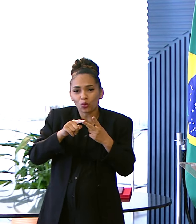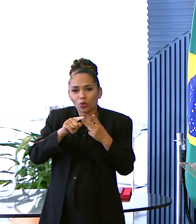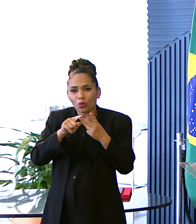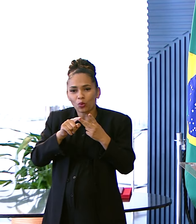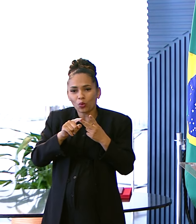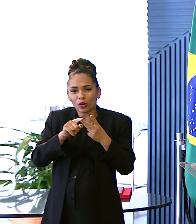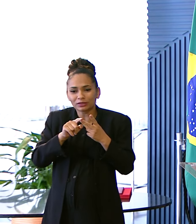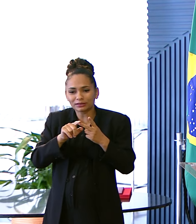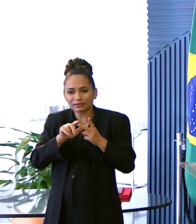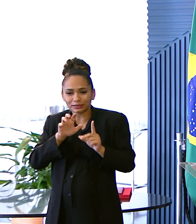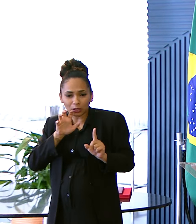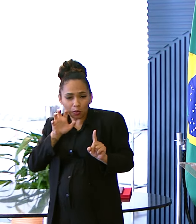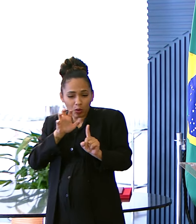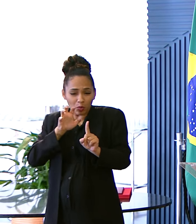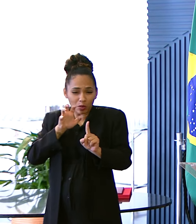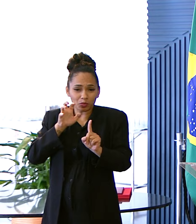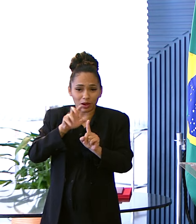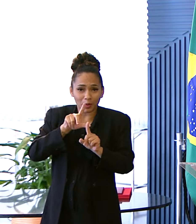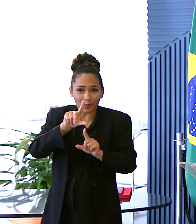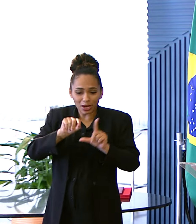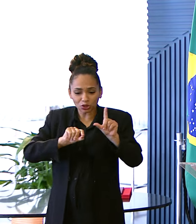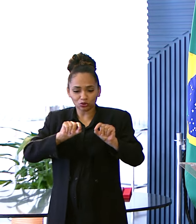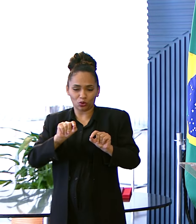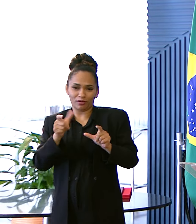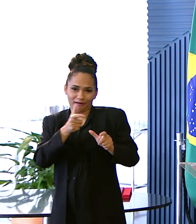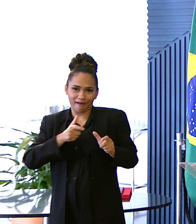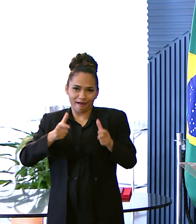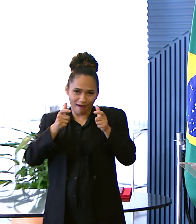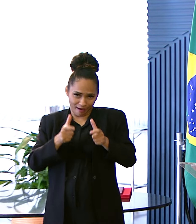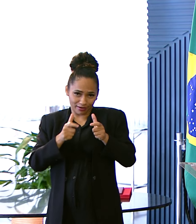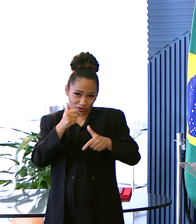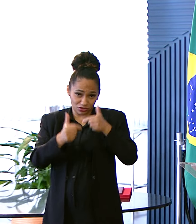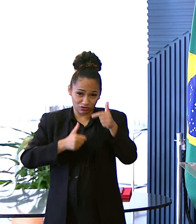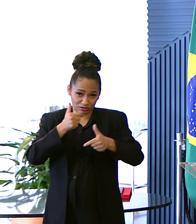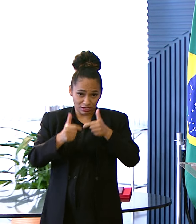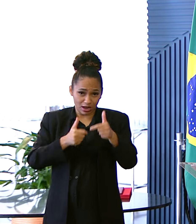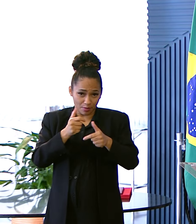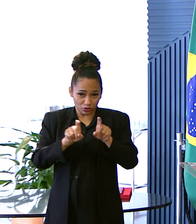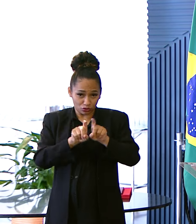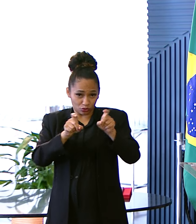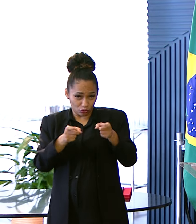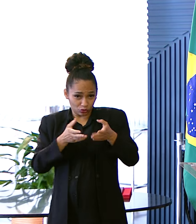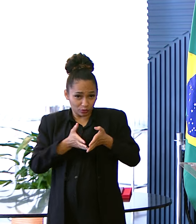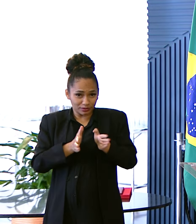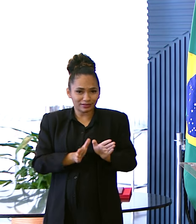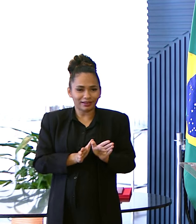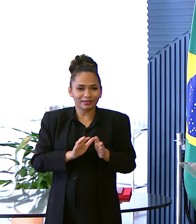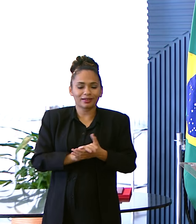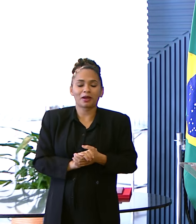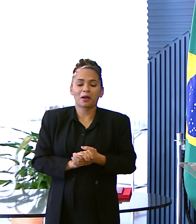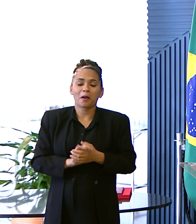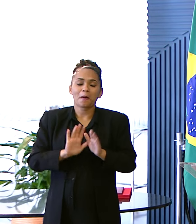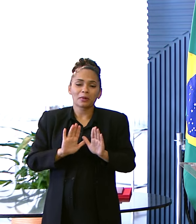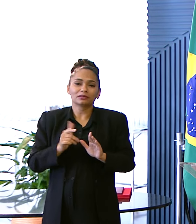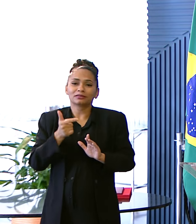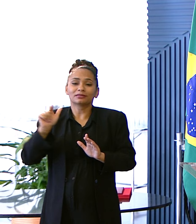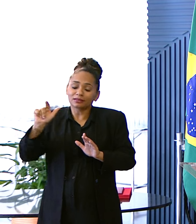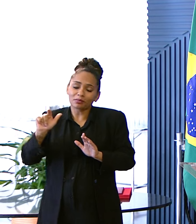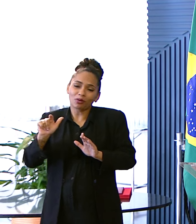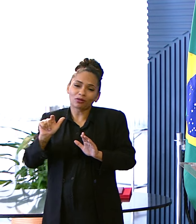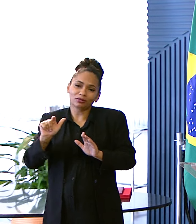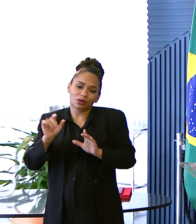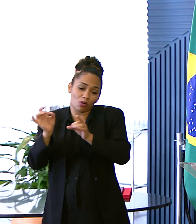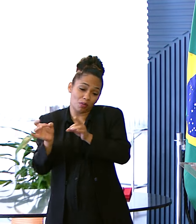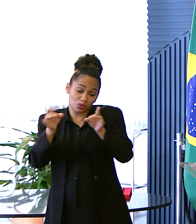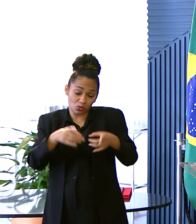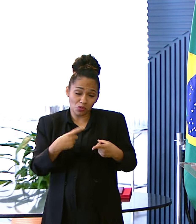vida Para escolher A minha especialidade De ginecologista Obstétrico Mesmo que depois Tenha que Tê-la Abandonado